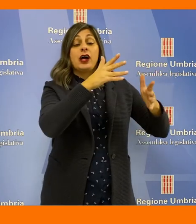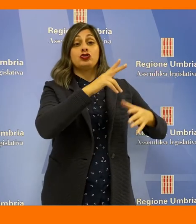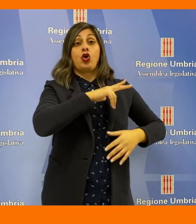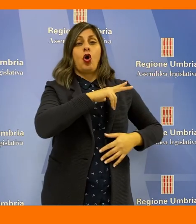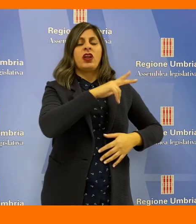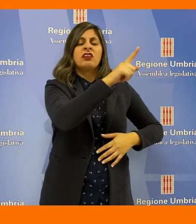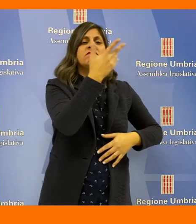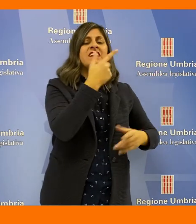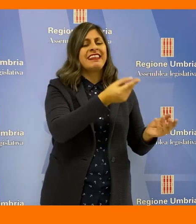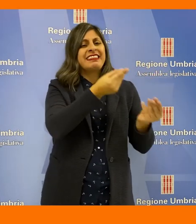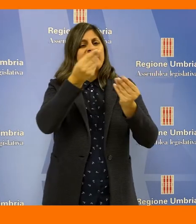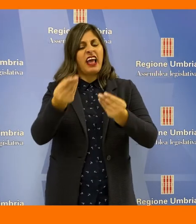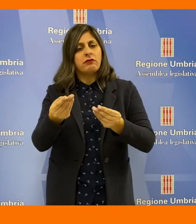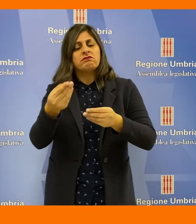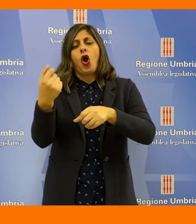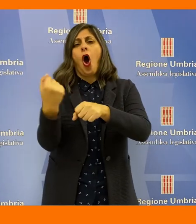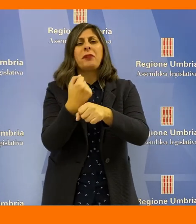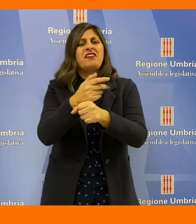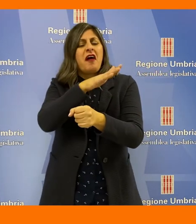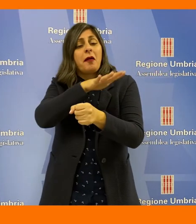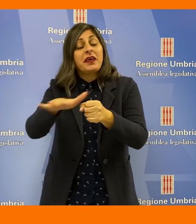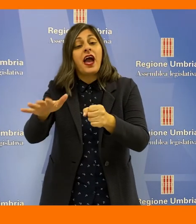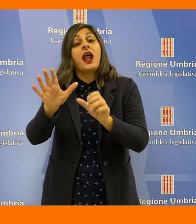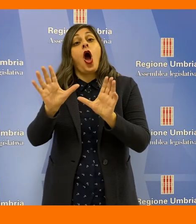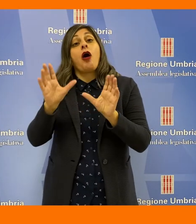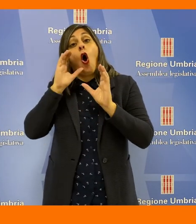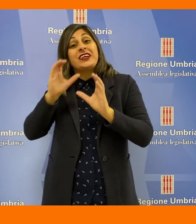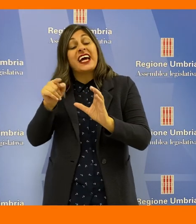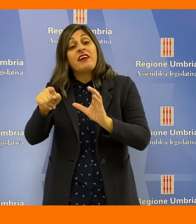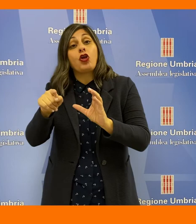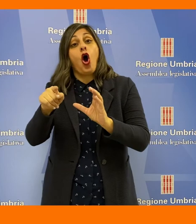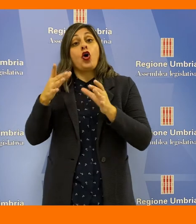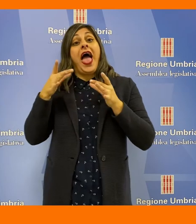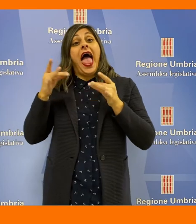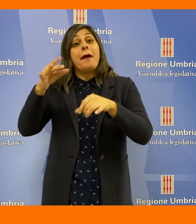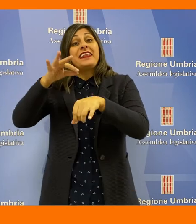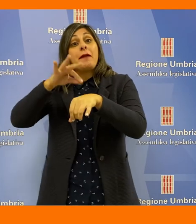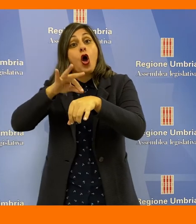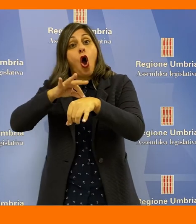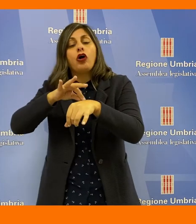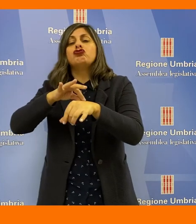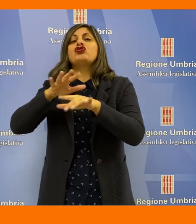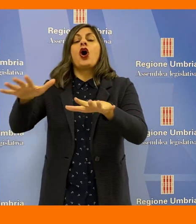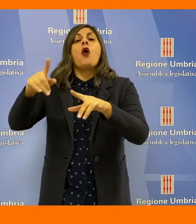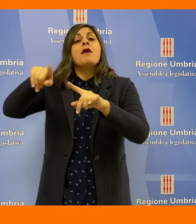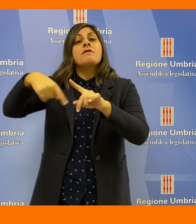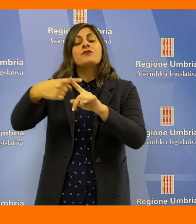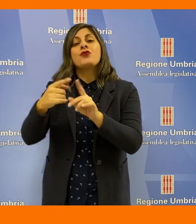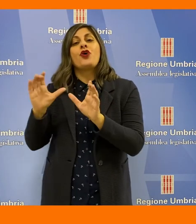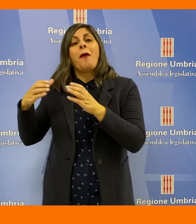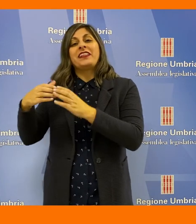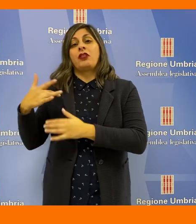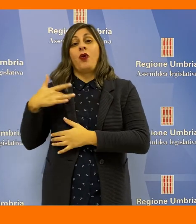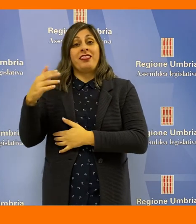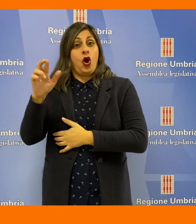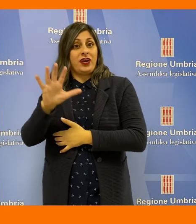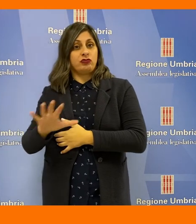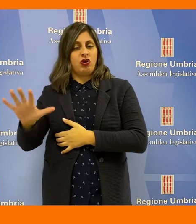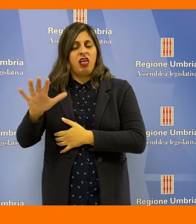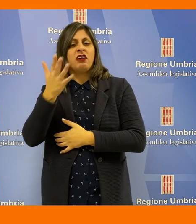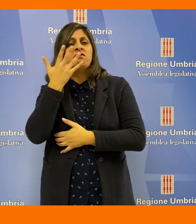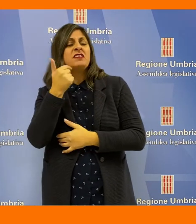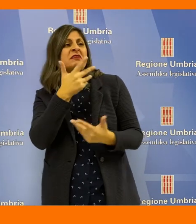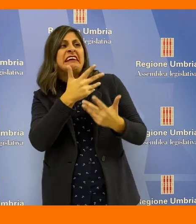Palazzo Donini di dare piena operatività e struttura all'osservatorio epidemiologico e al Comitato Etico regionale.